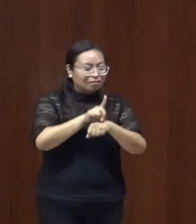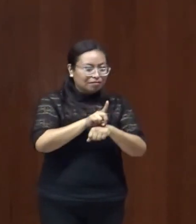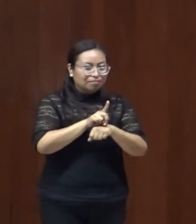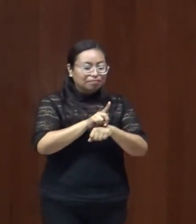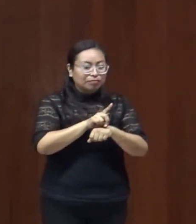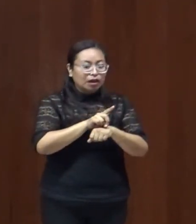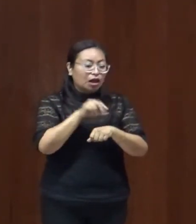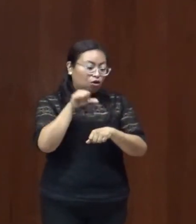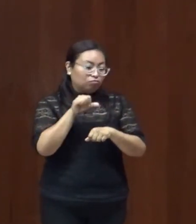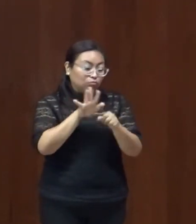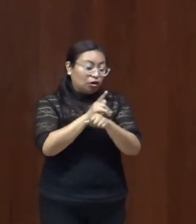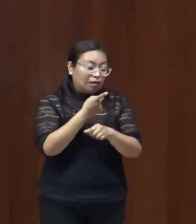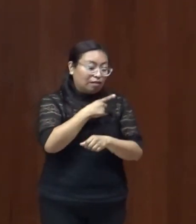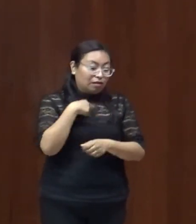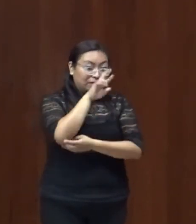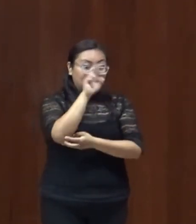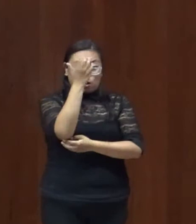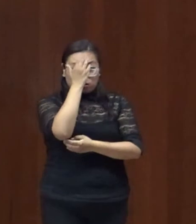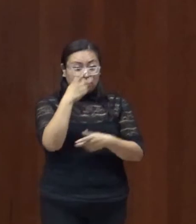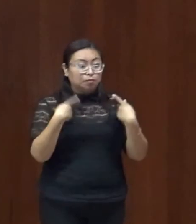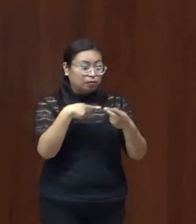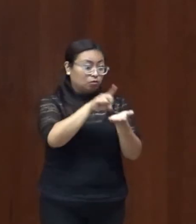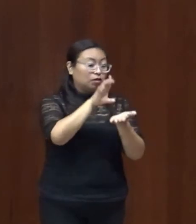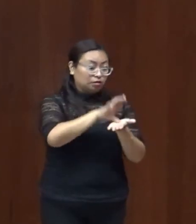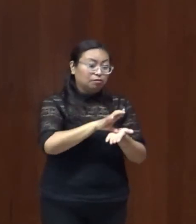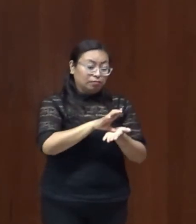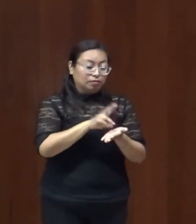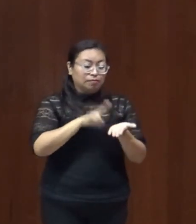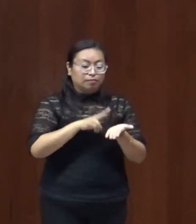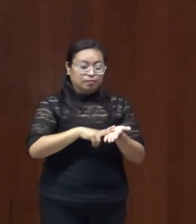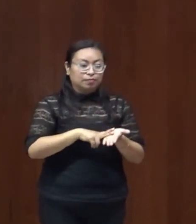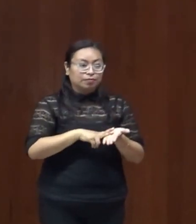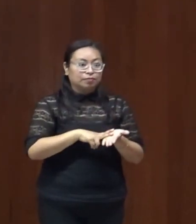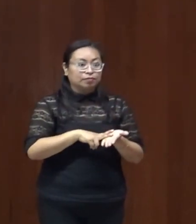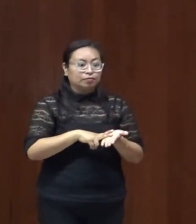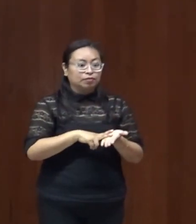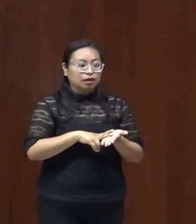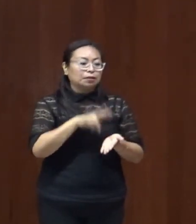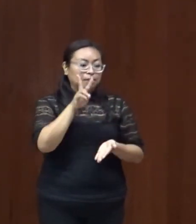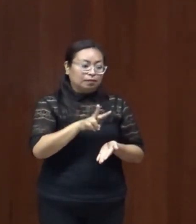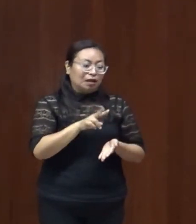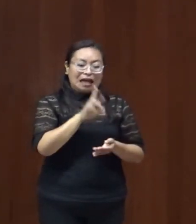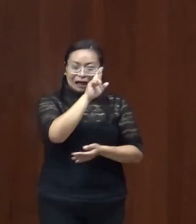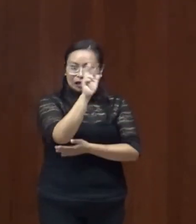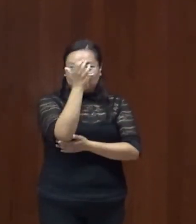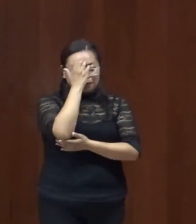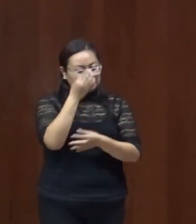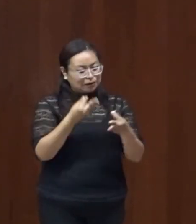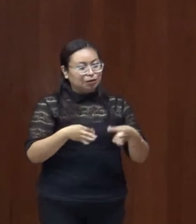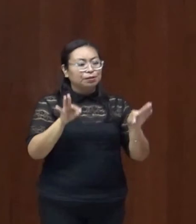hacemos este reconocimiento a las mujeres con discapacidad un reconocimiento muy importante